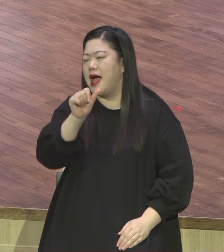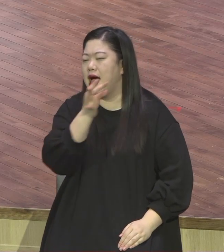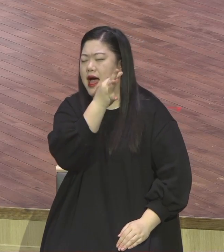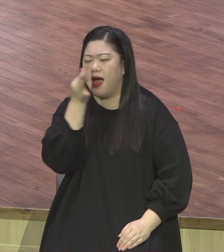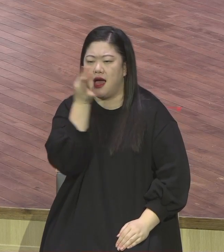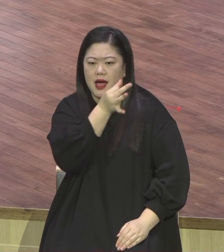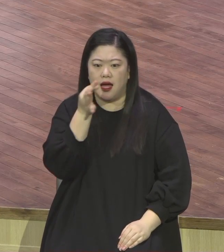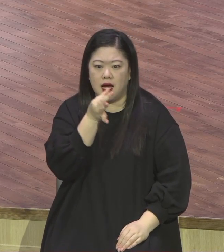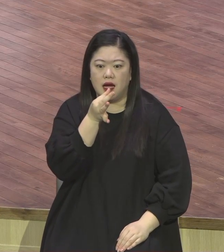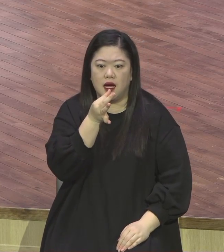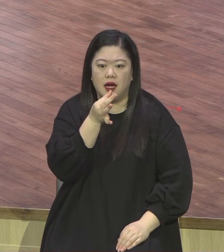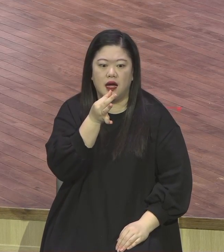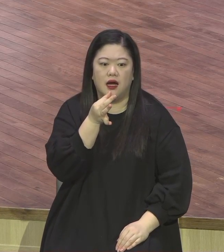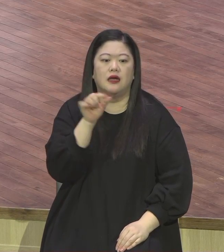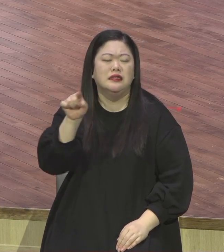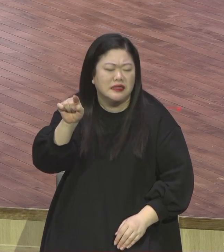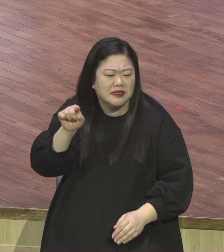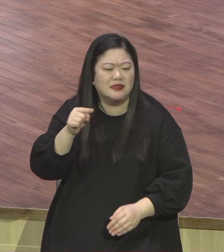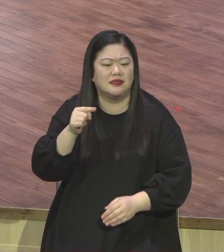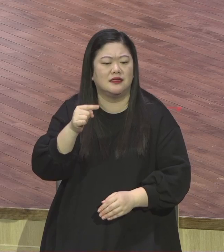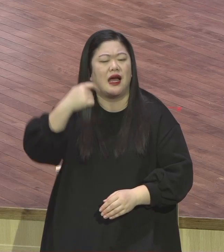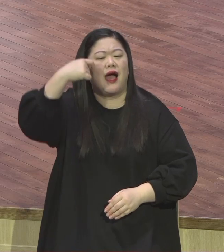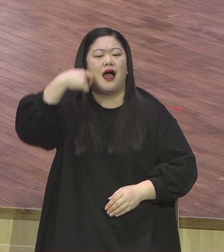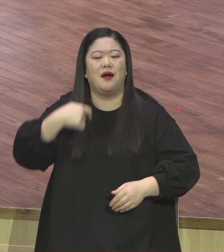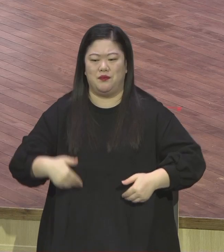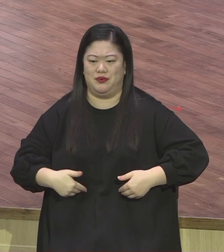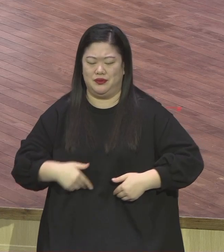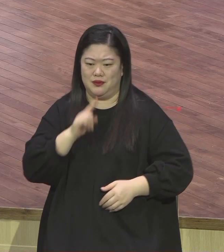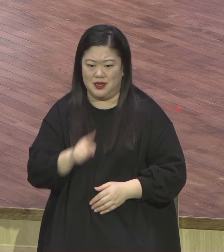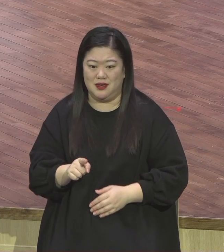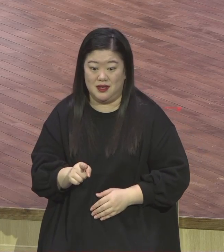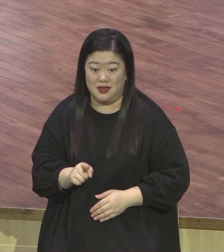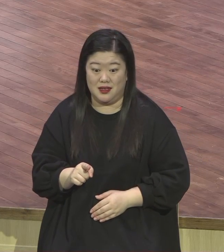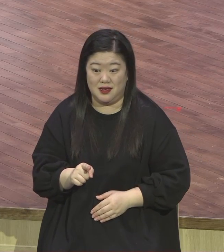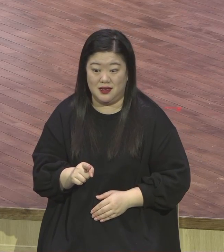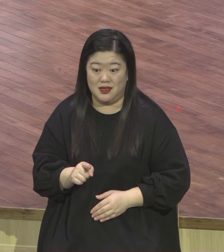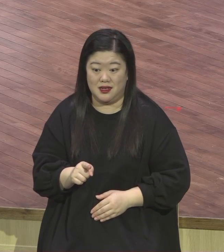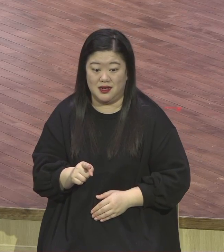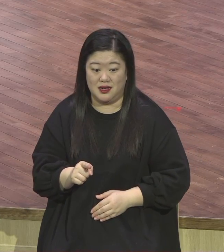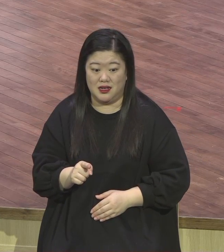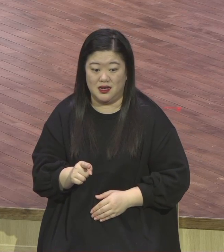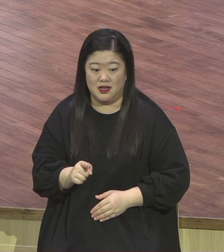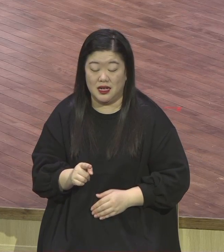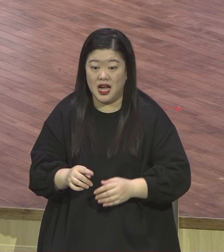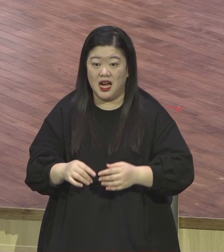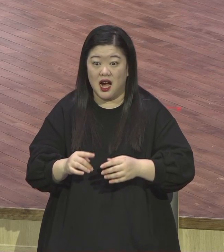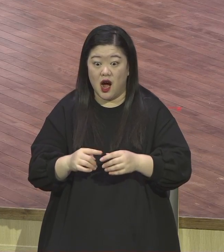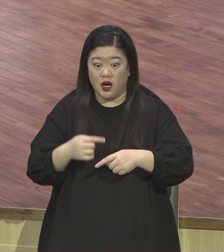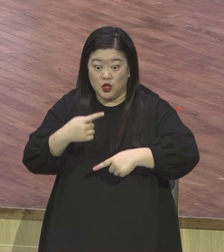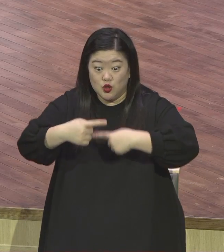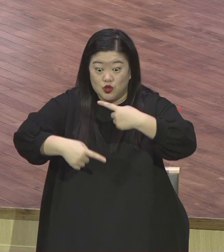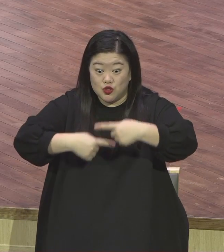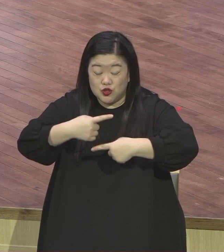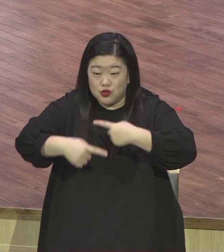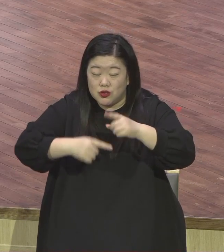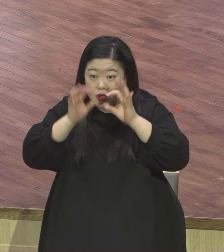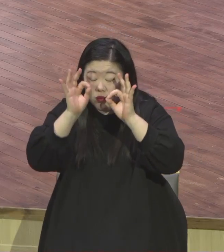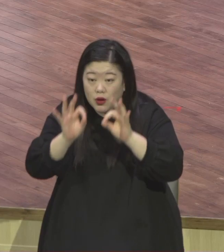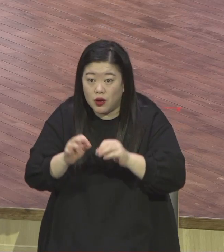바로 붙잡아야 돼요 영적 본질을 엉뚱한 거 잡지 마시고 영계